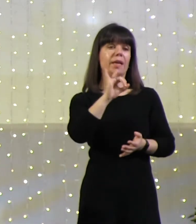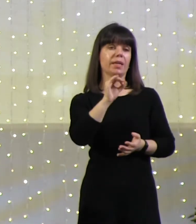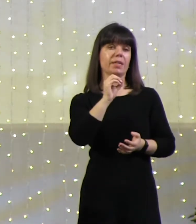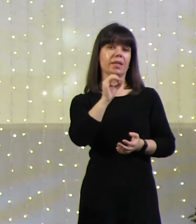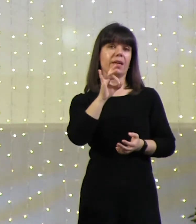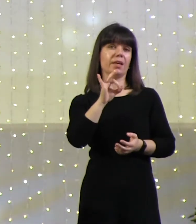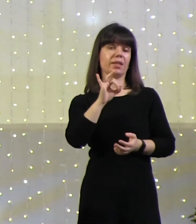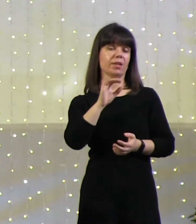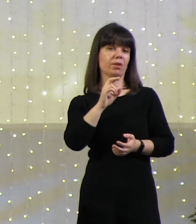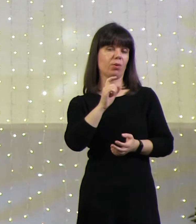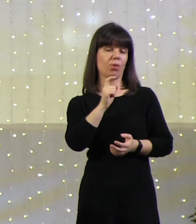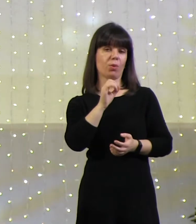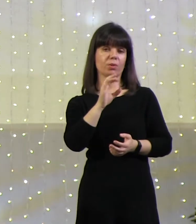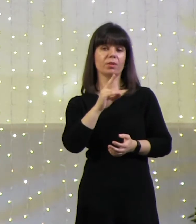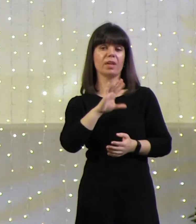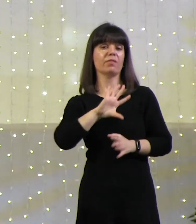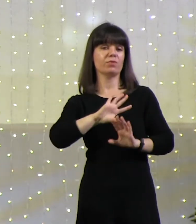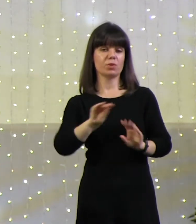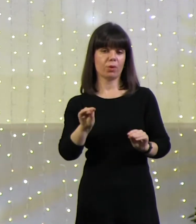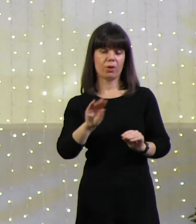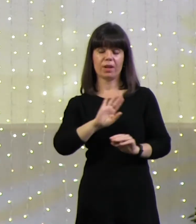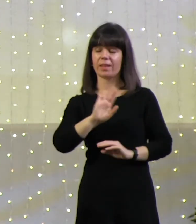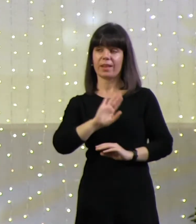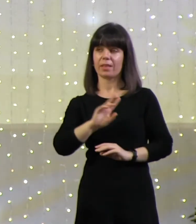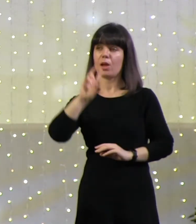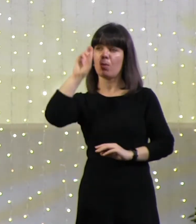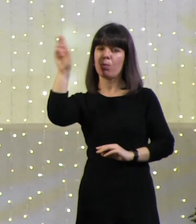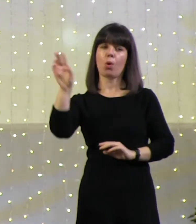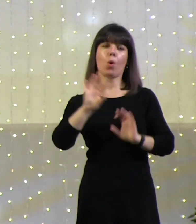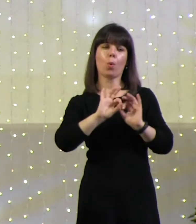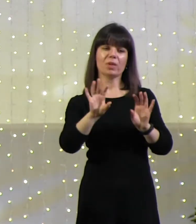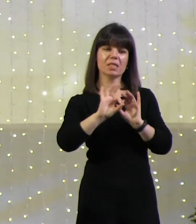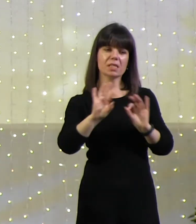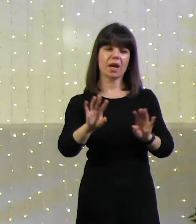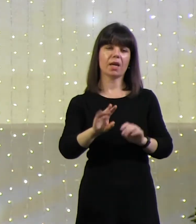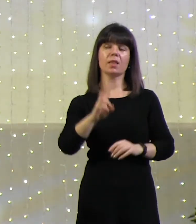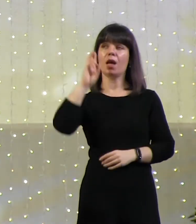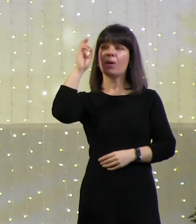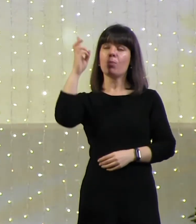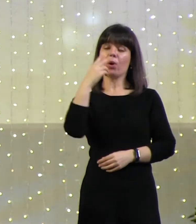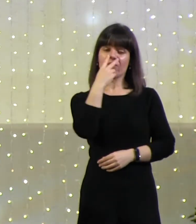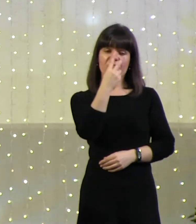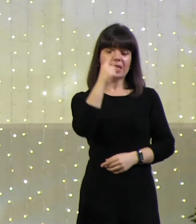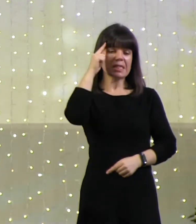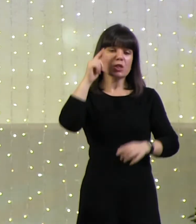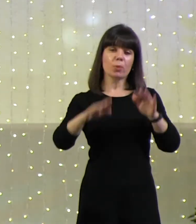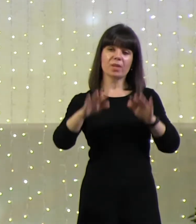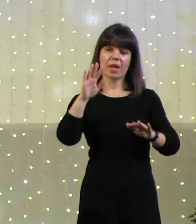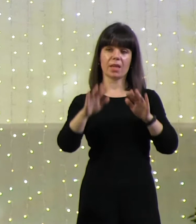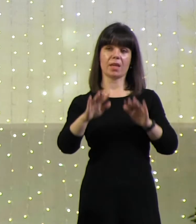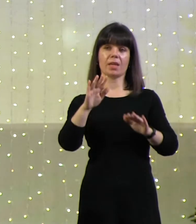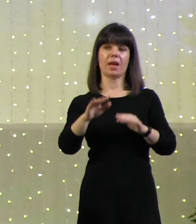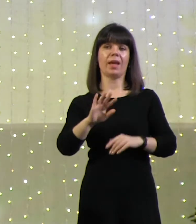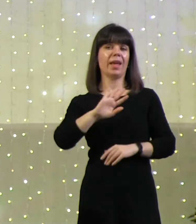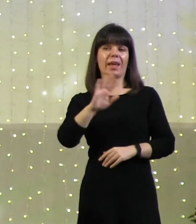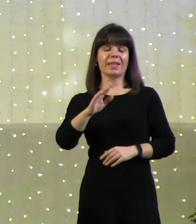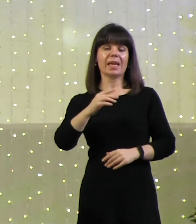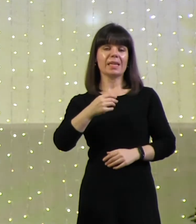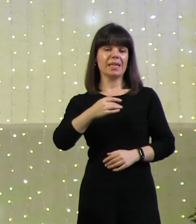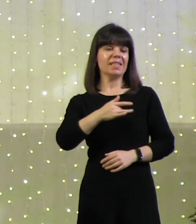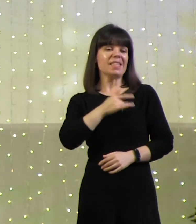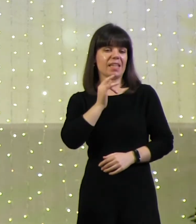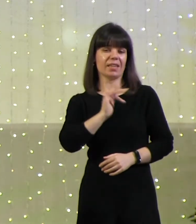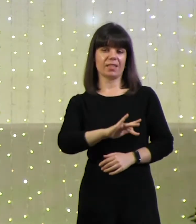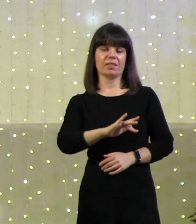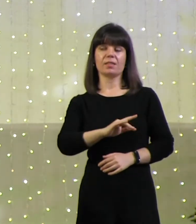как это нужно сделать. объясняет, видит сомнения, видит нерешительность, не сердится, не раздражается,